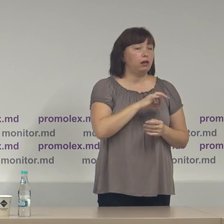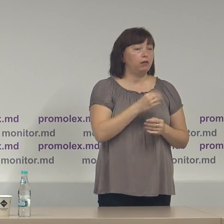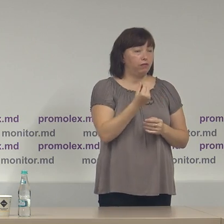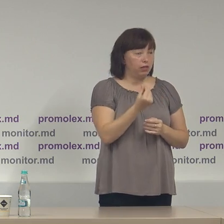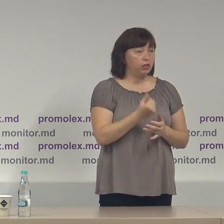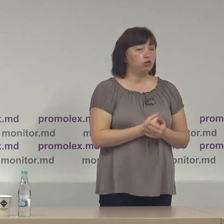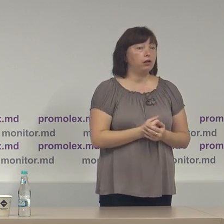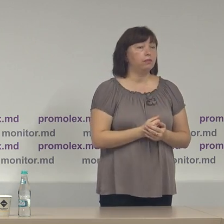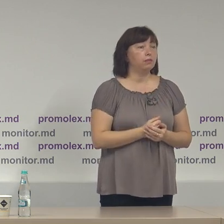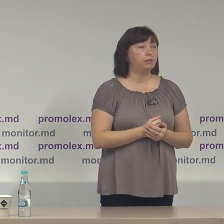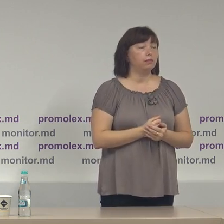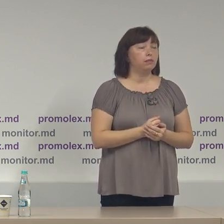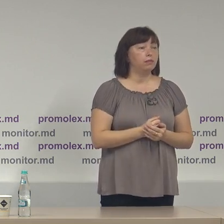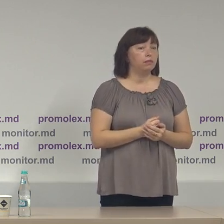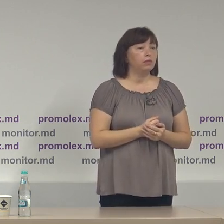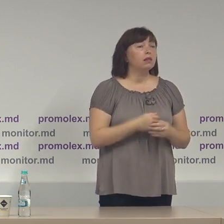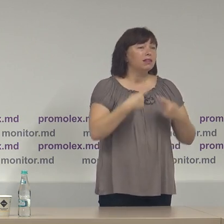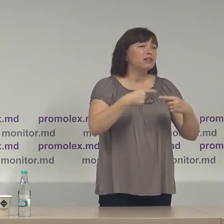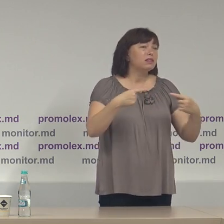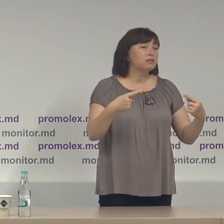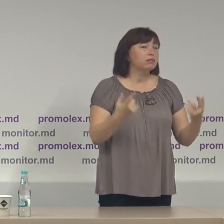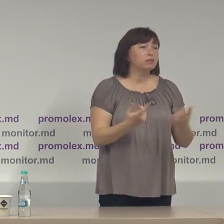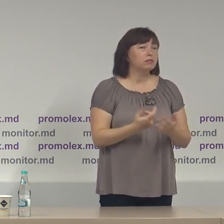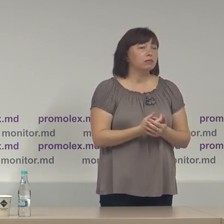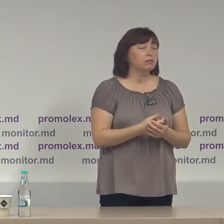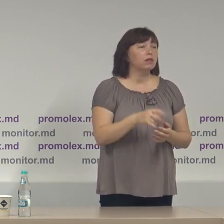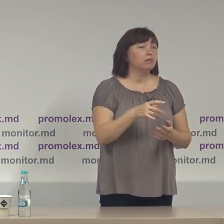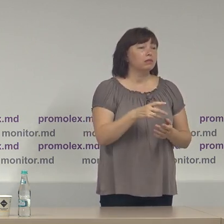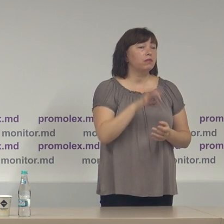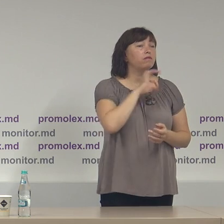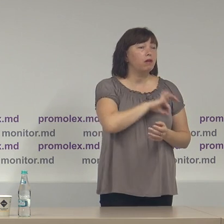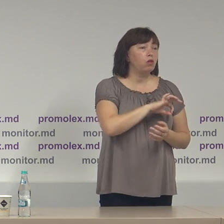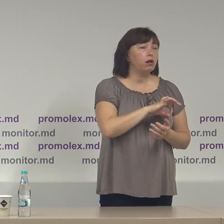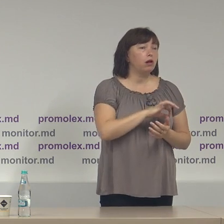financiare în favoarea